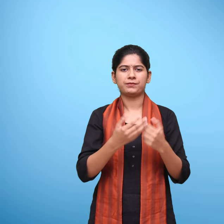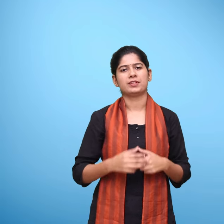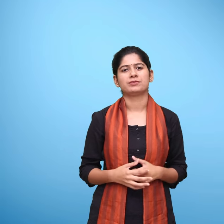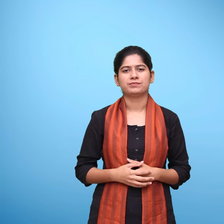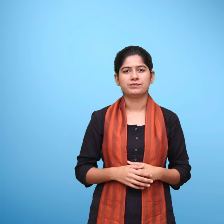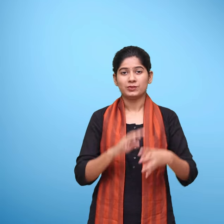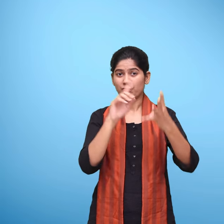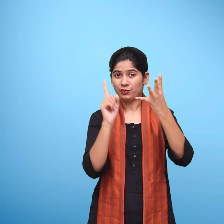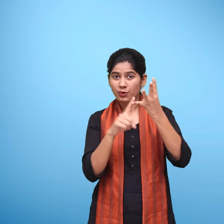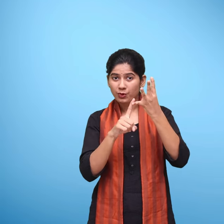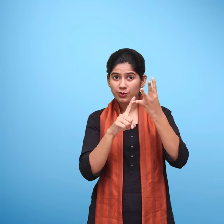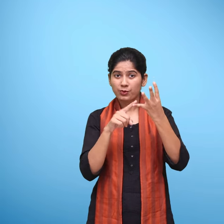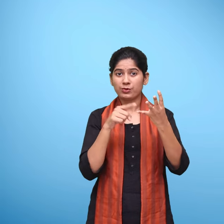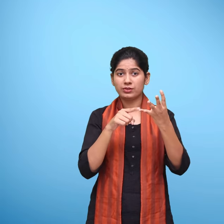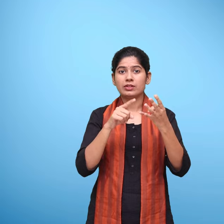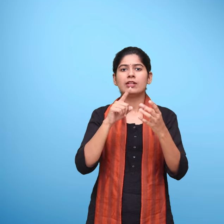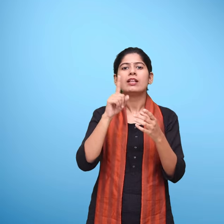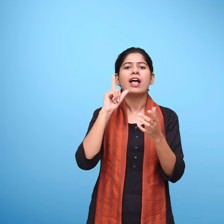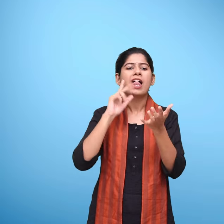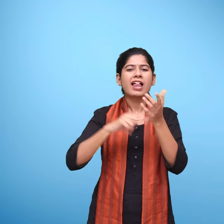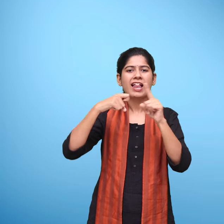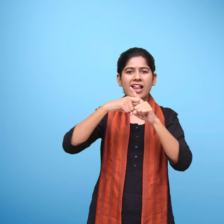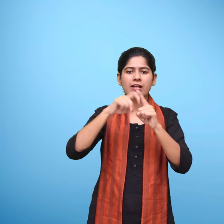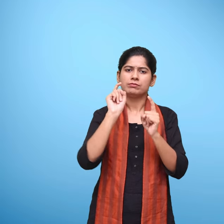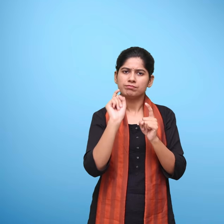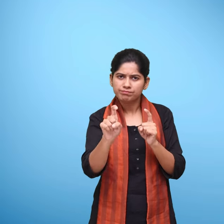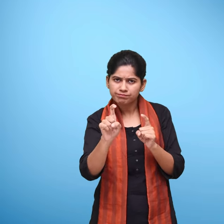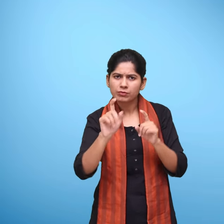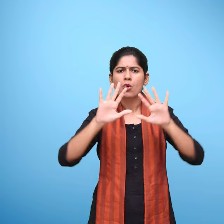करें चवथा चरण लिंक को सेलेक्ट एवं क्लिक करें